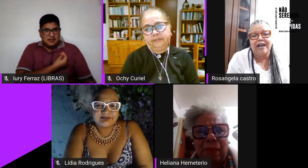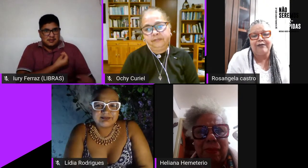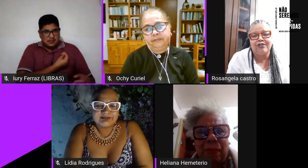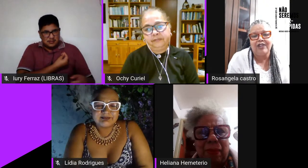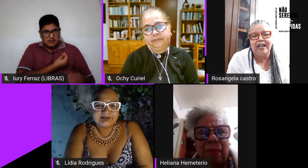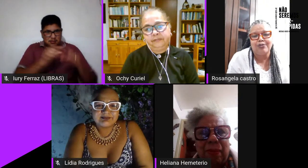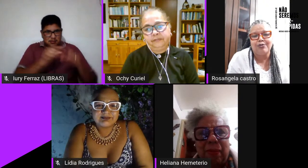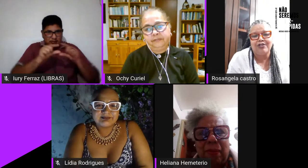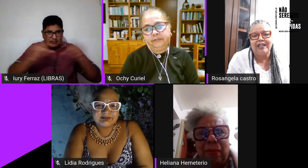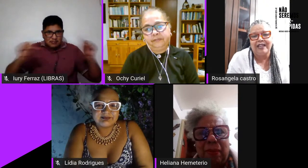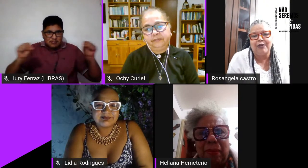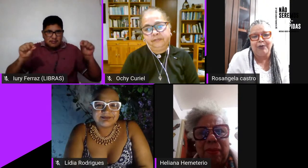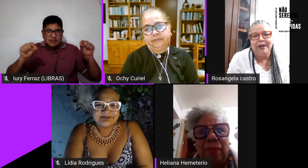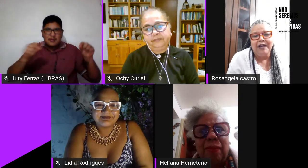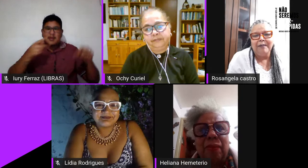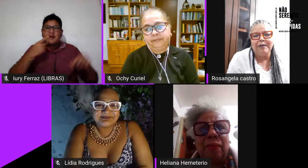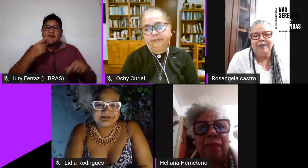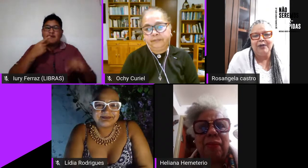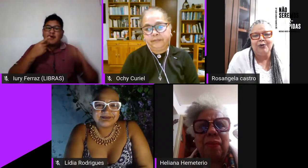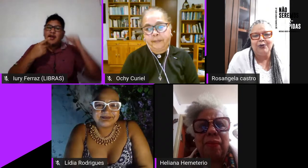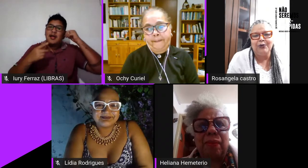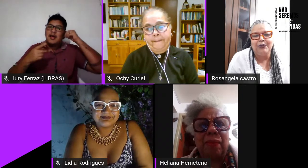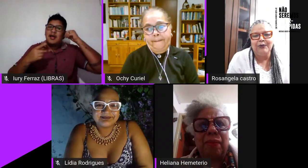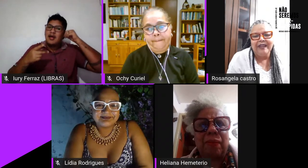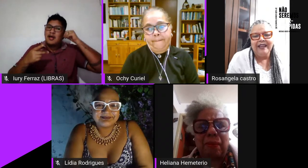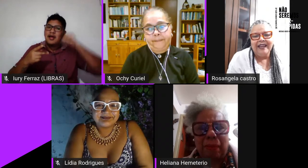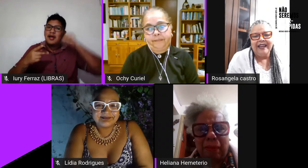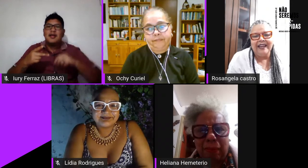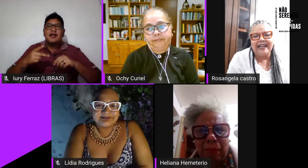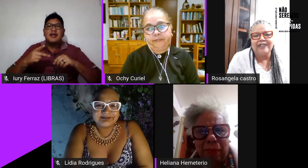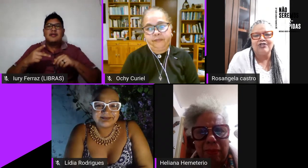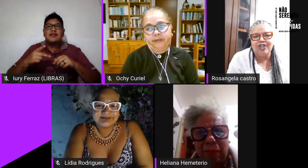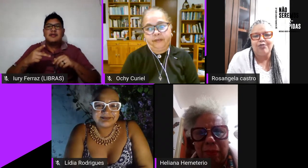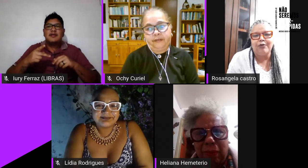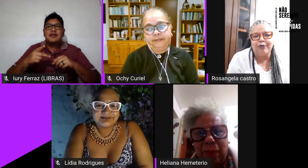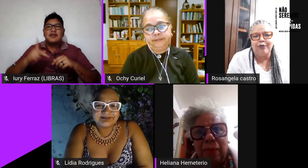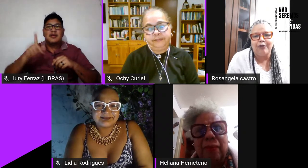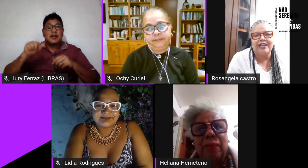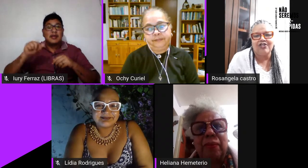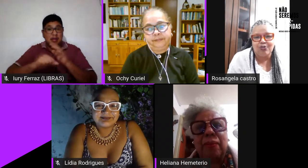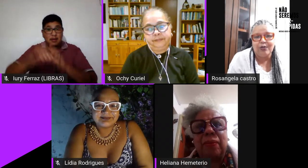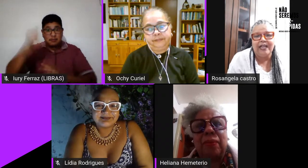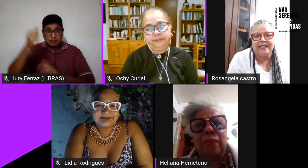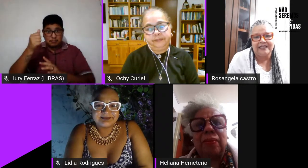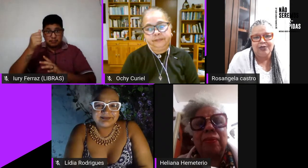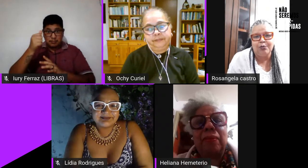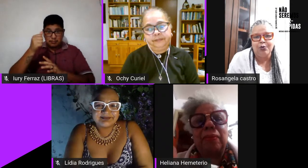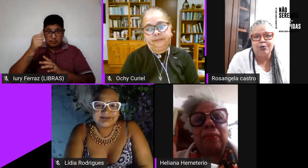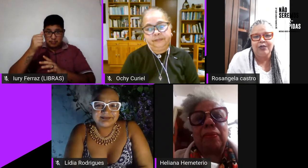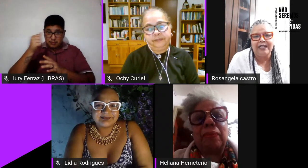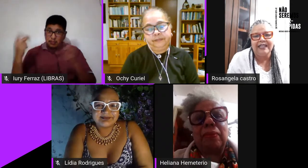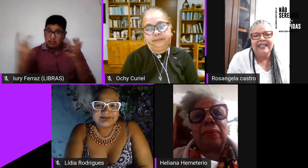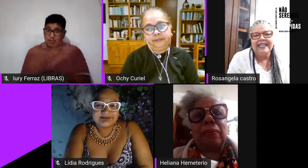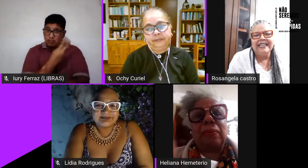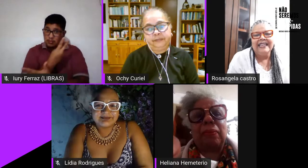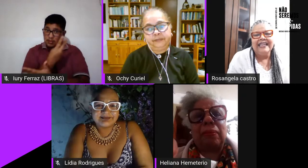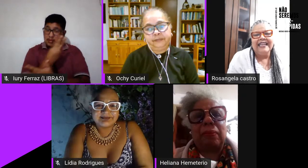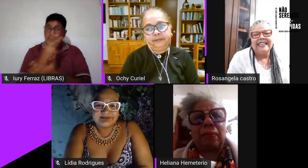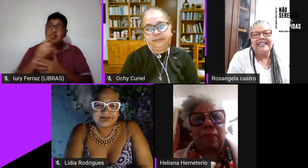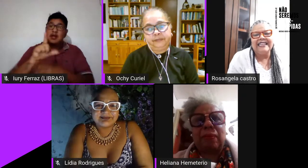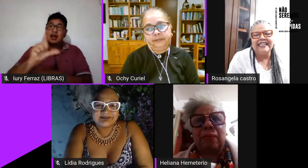safo de lesbos né que é o primeiro caso de lesbofobia que a gente conhece no mundo né